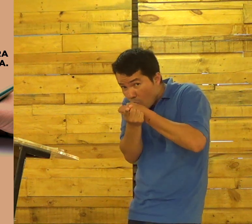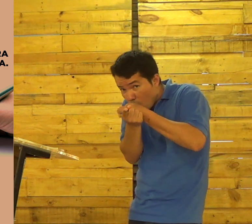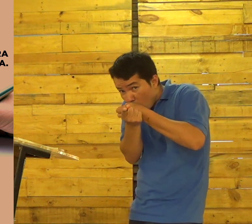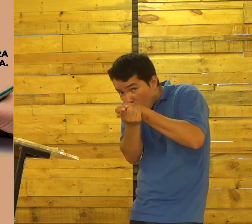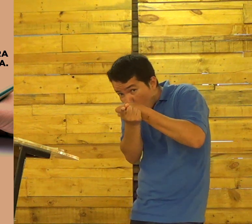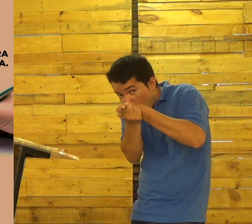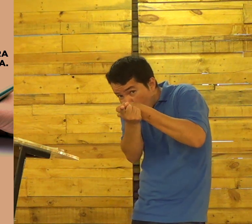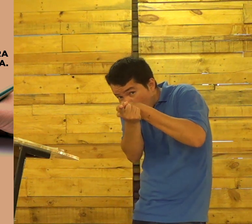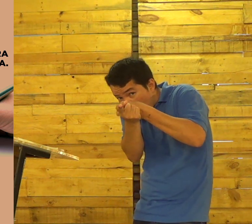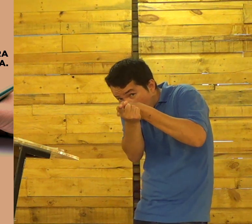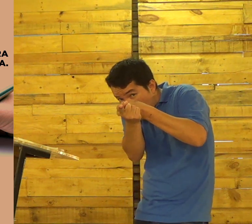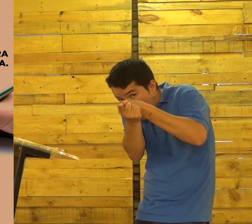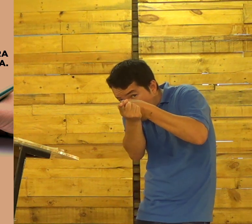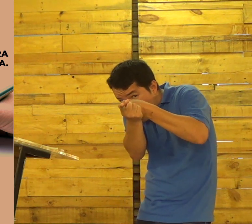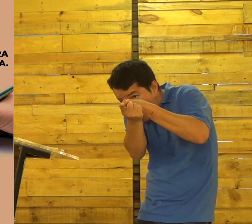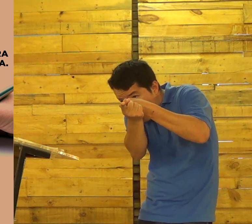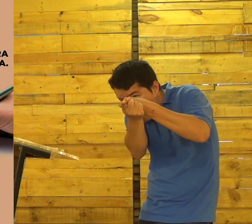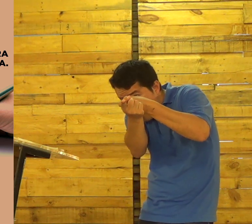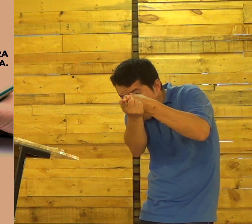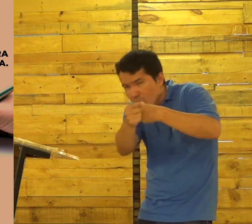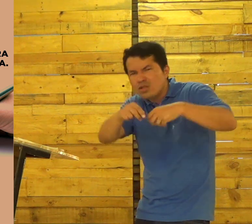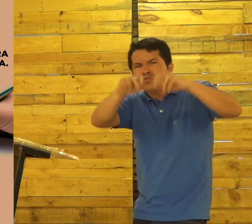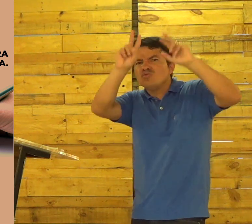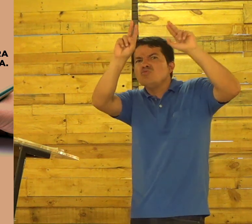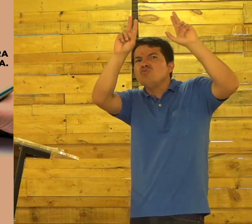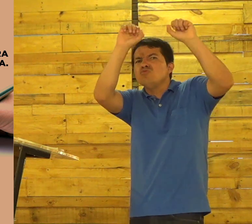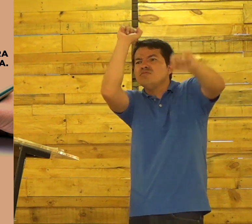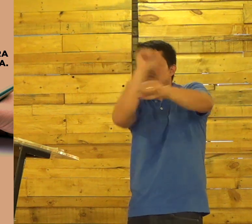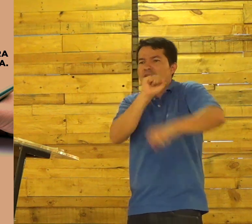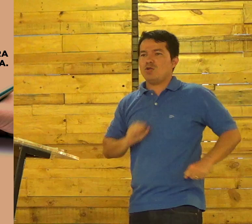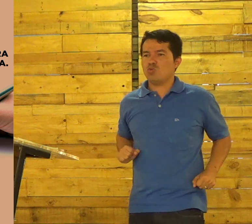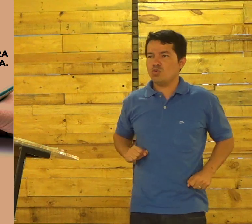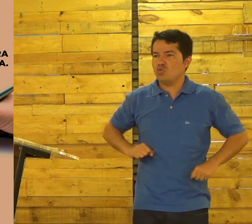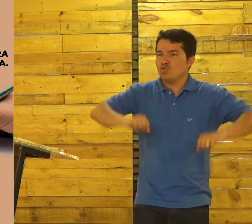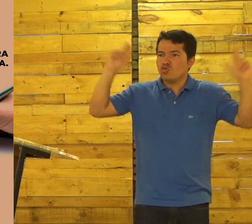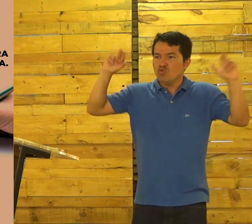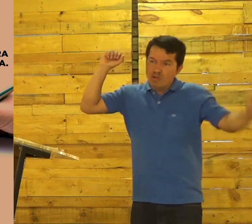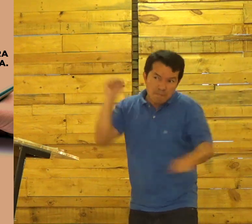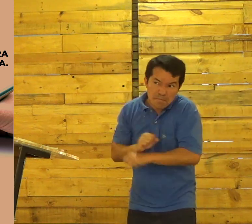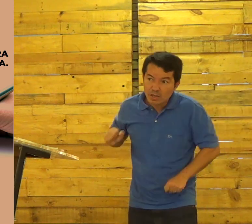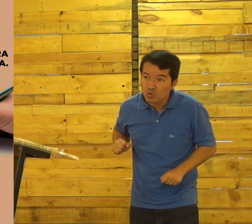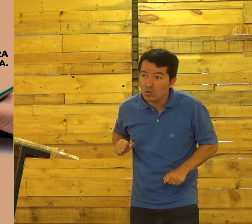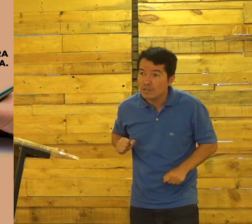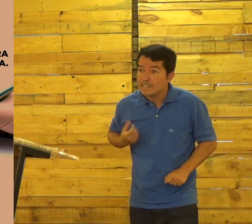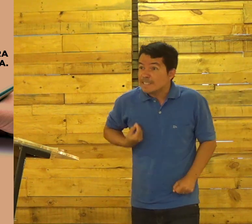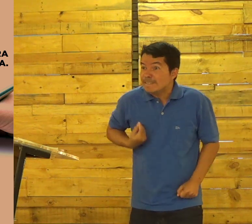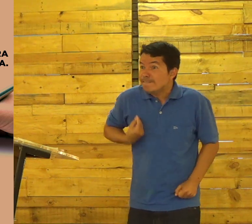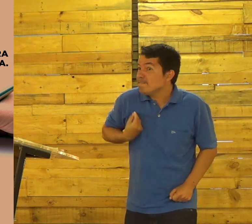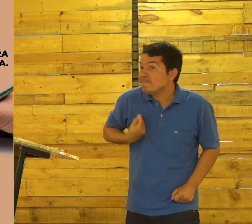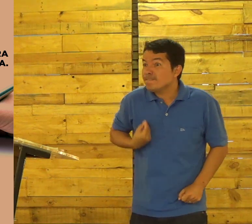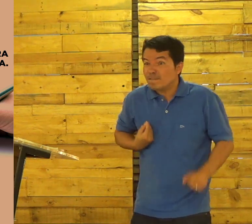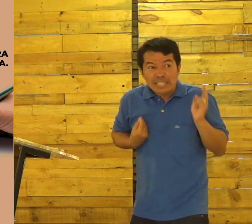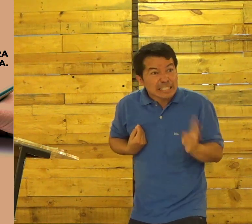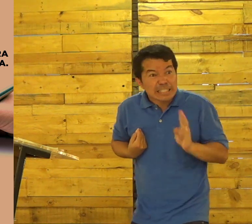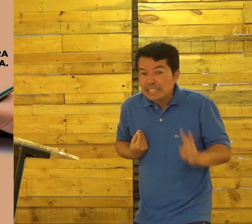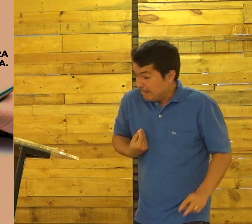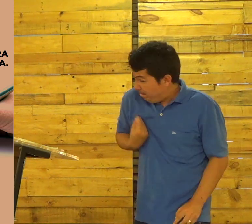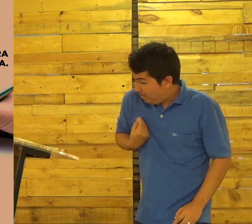história do reino de Deus É eterna Nunca acabará Nunca A